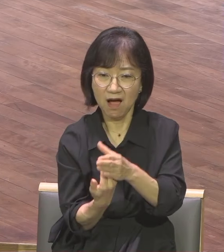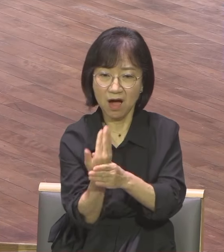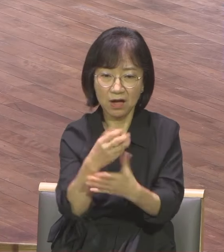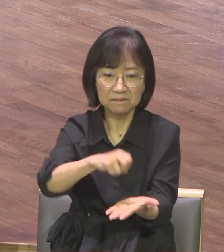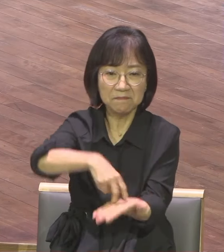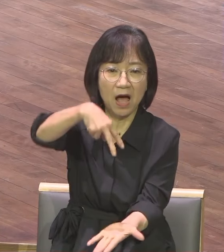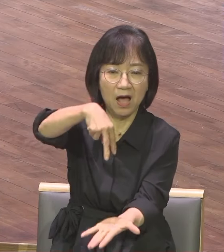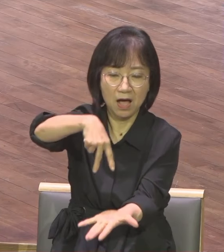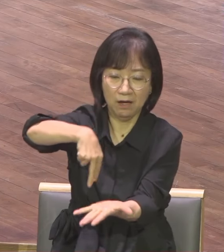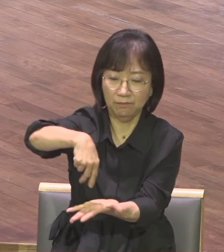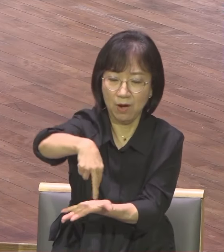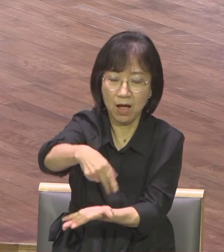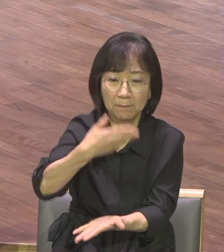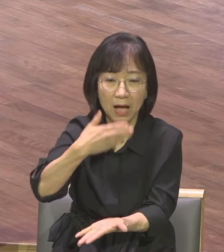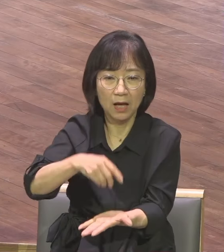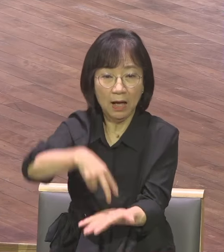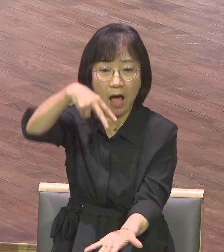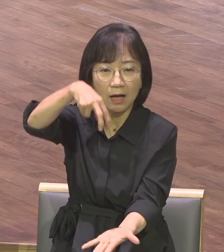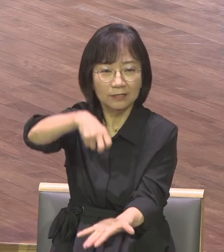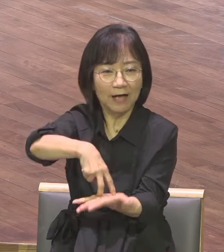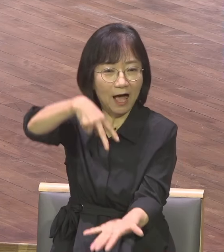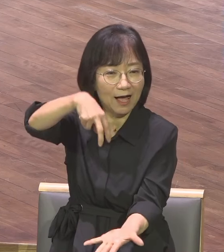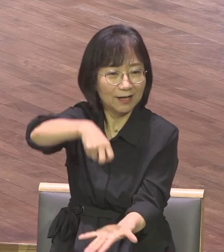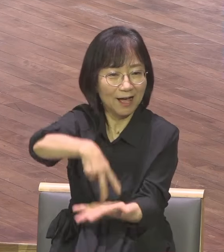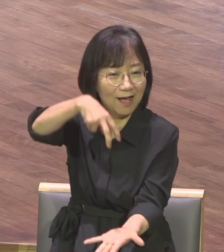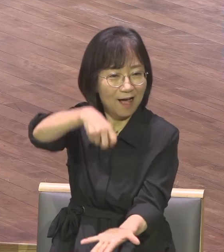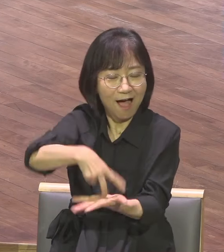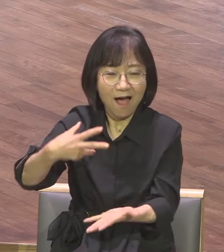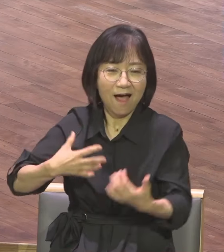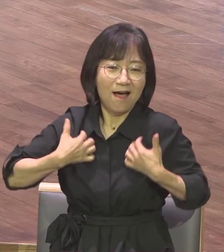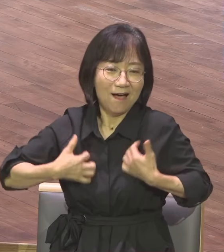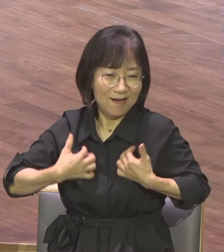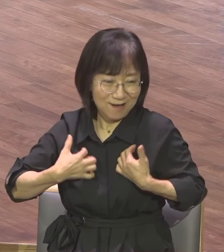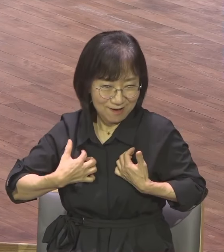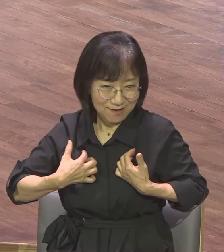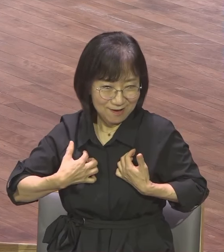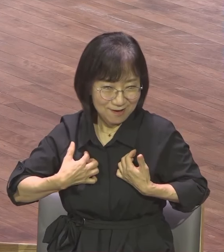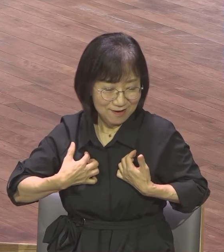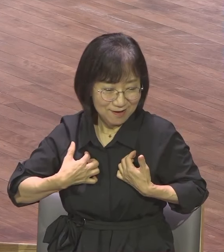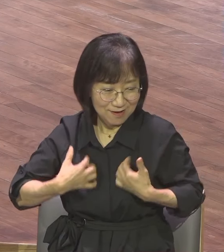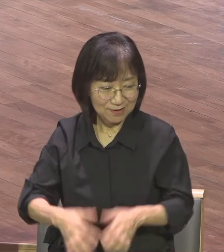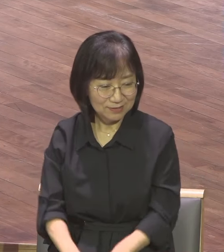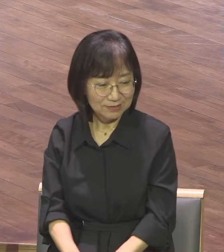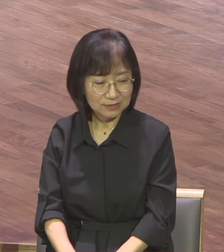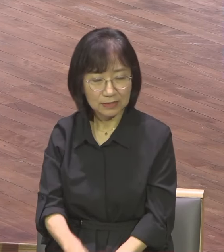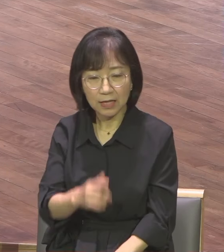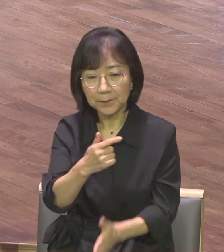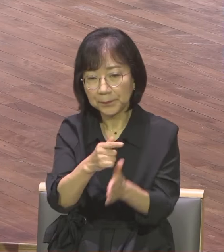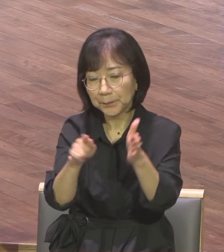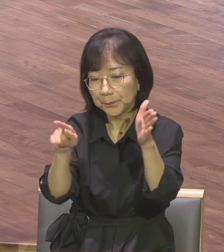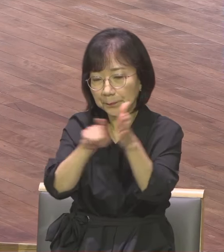우리의 인생은 제로 상태였어요 불신자 6가지 상태가 뭘 얘기합니까